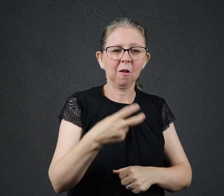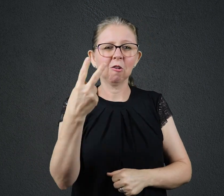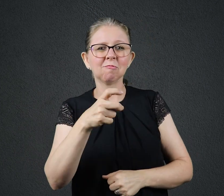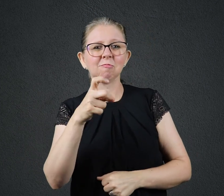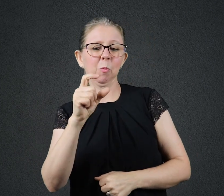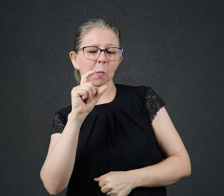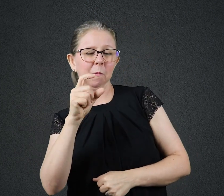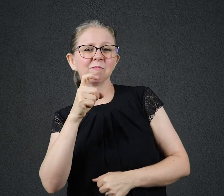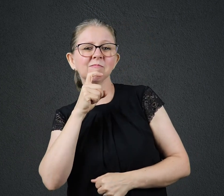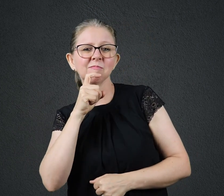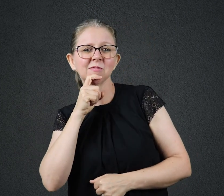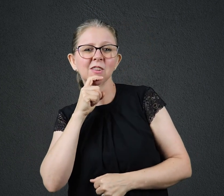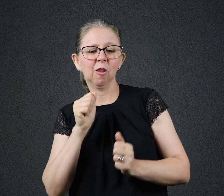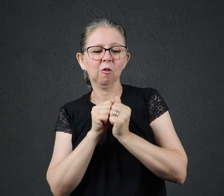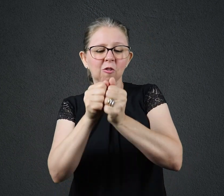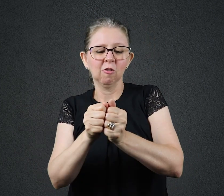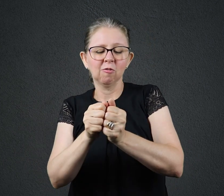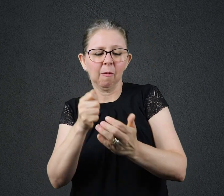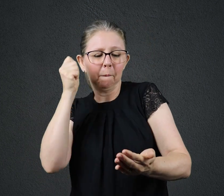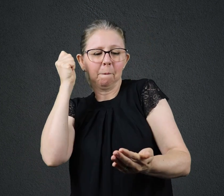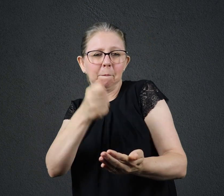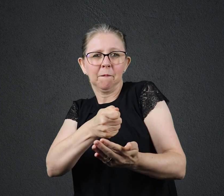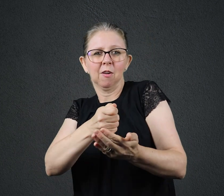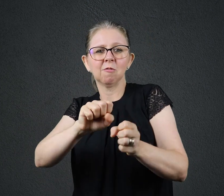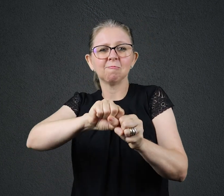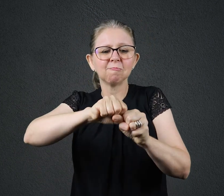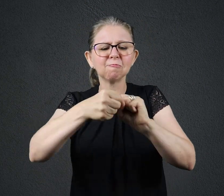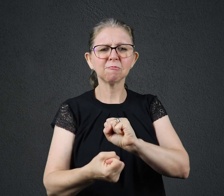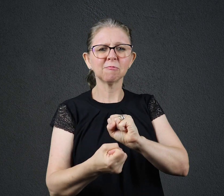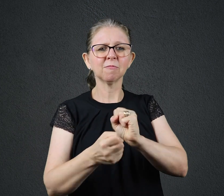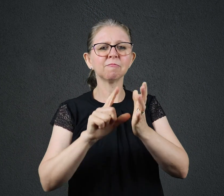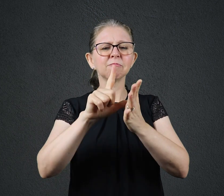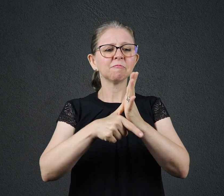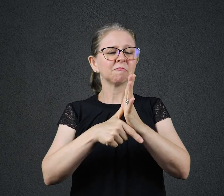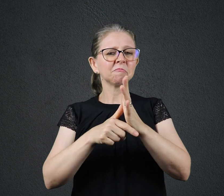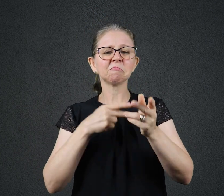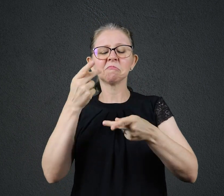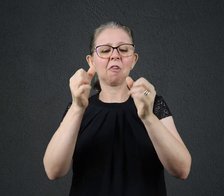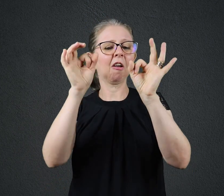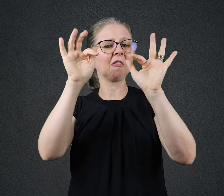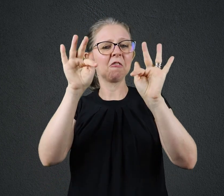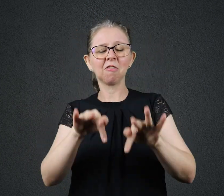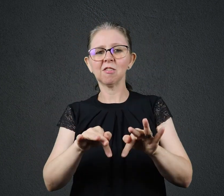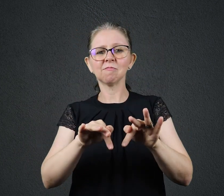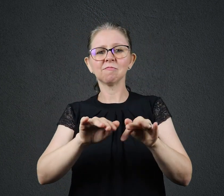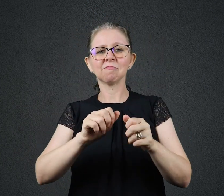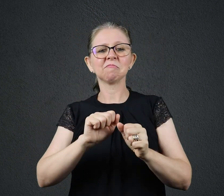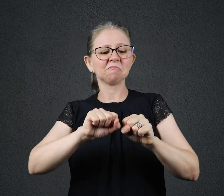QUEBROU OS DOIS CUBOS E FINALIZOU PRONTO, QUEBREI O GELO O QUE ACHARAM? PENSE NUM POVO